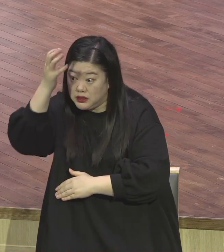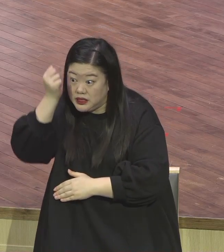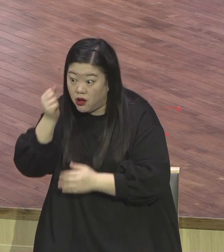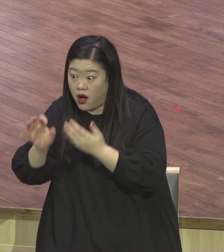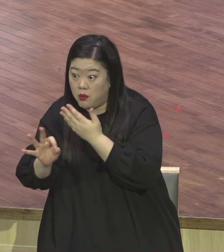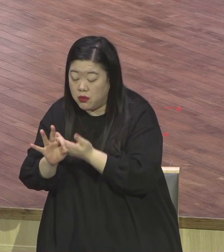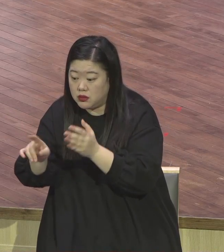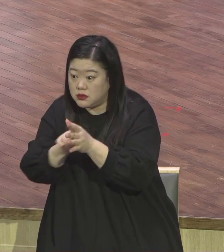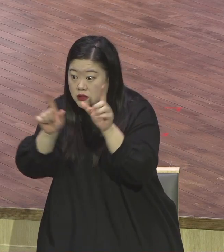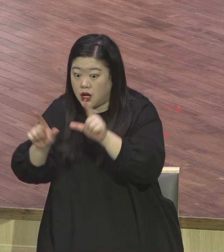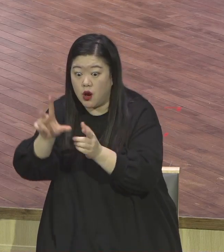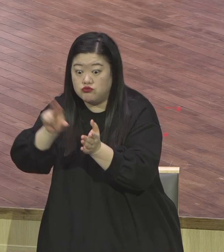막 하지요